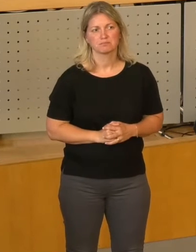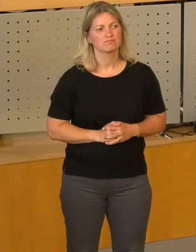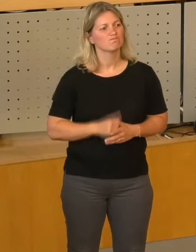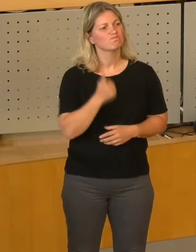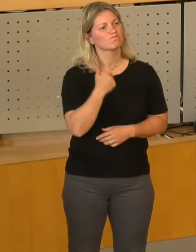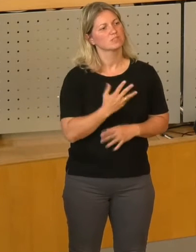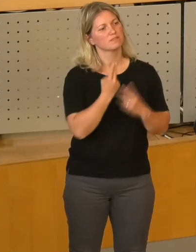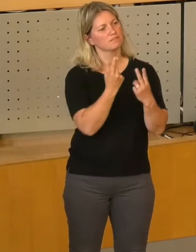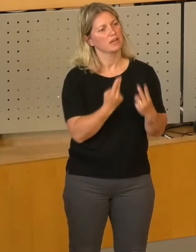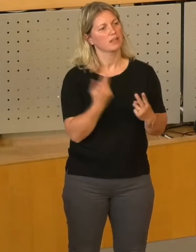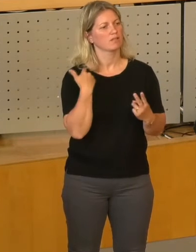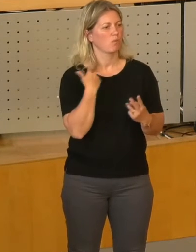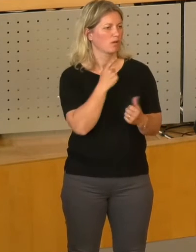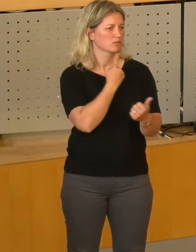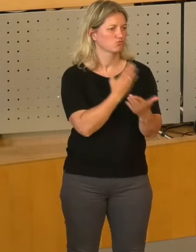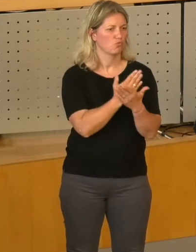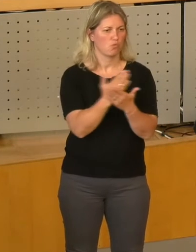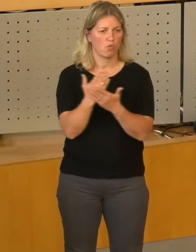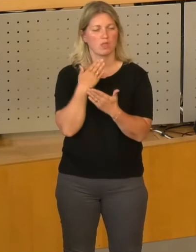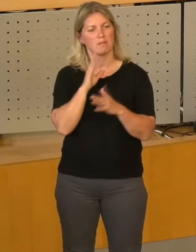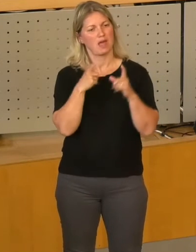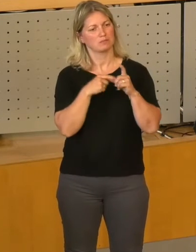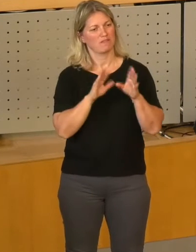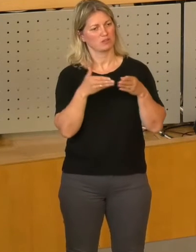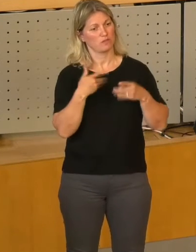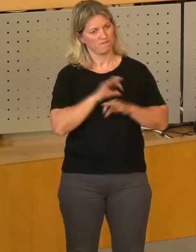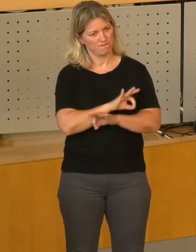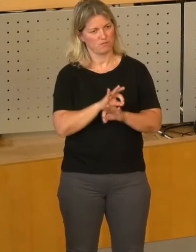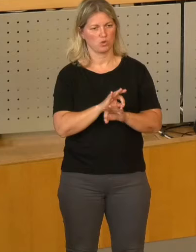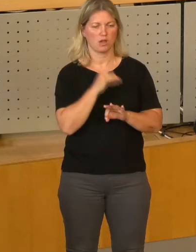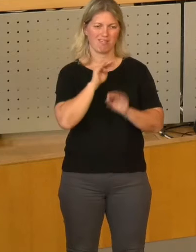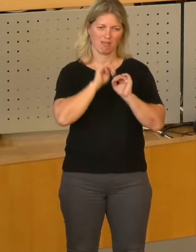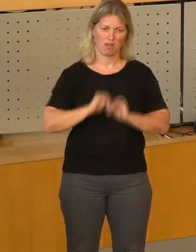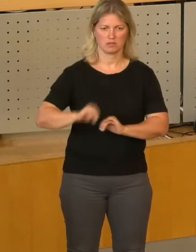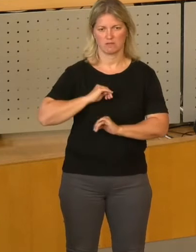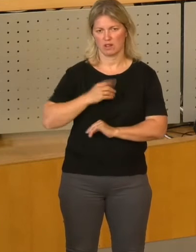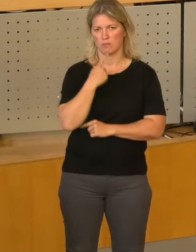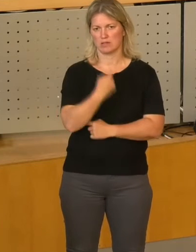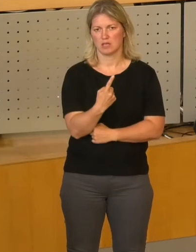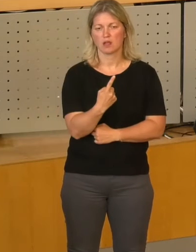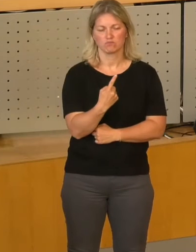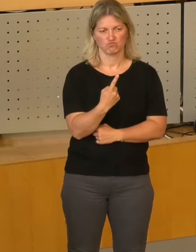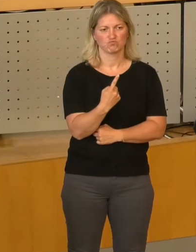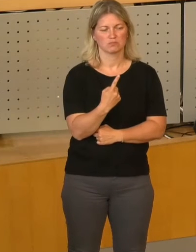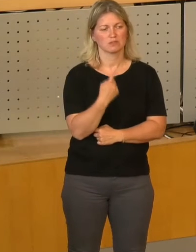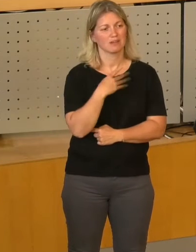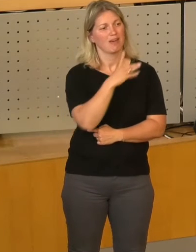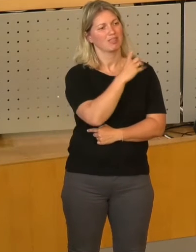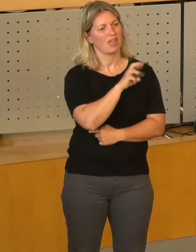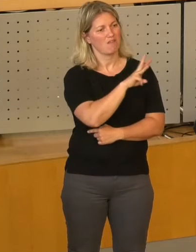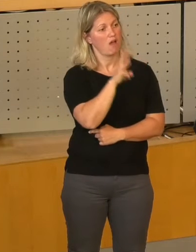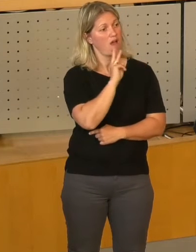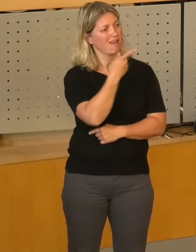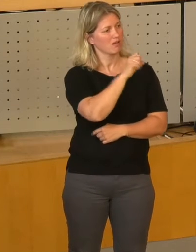gesagt worden und ich möchte für die SPD-Fraktion noch einmal bekräftigen, dass wir den Rückkauf der Anteile unterstützen